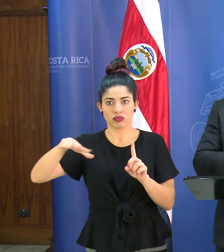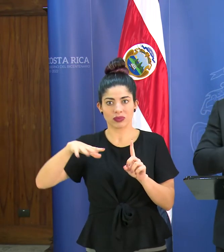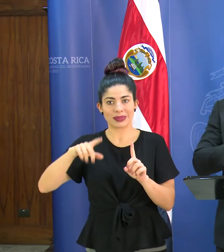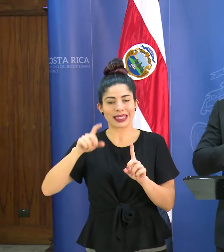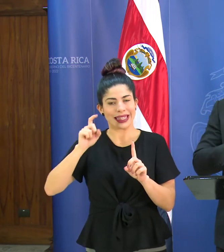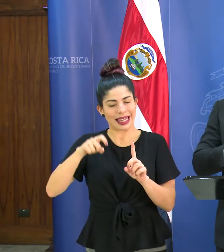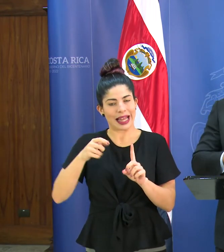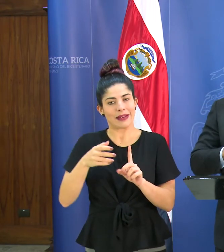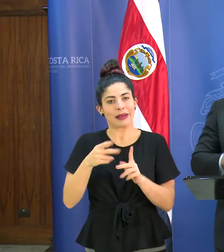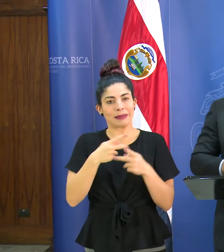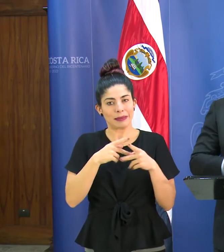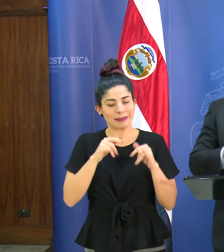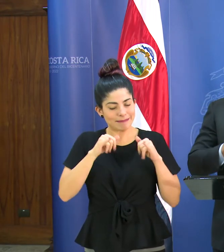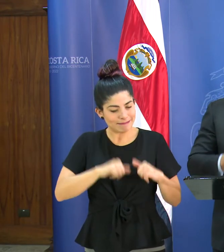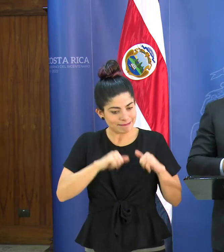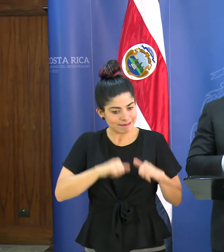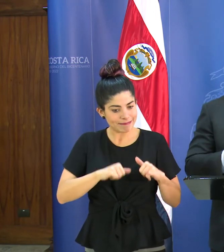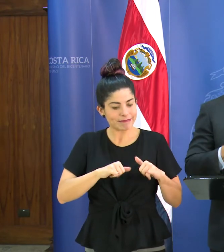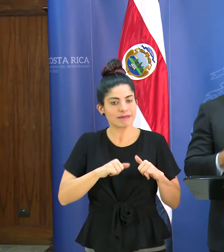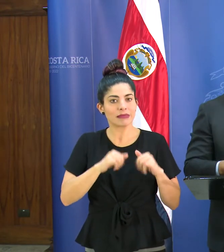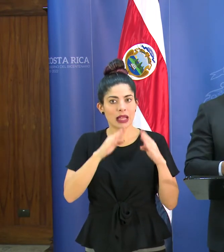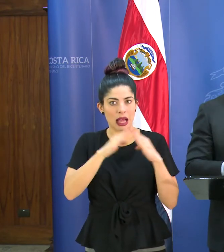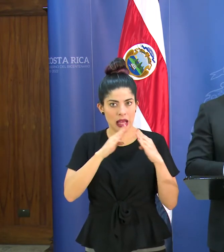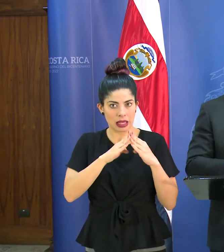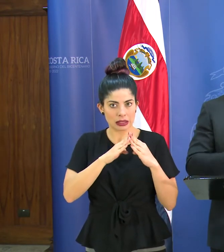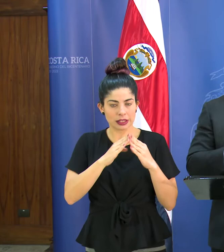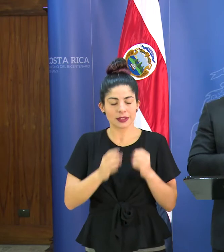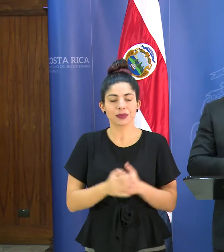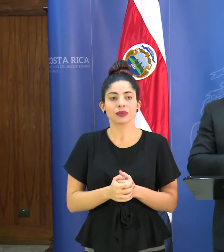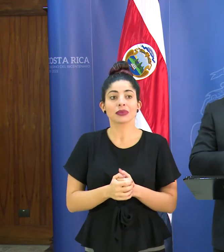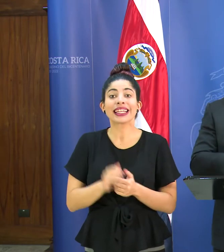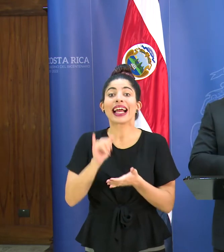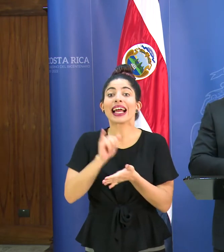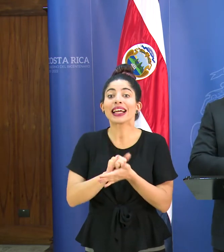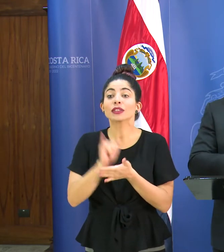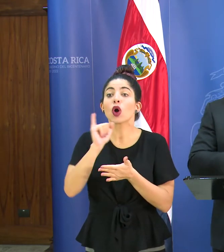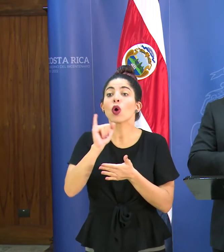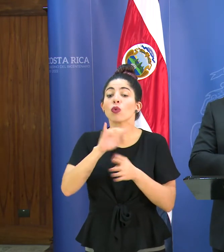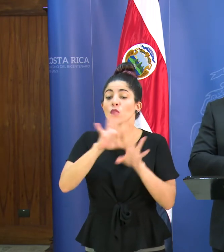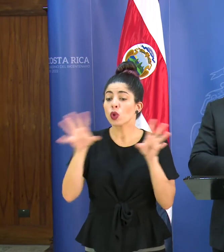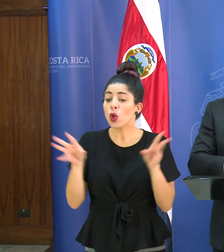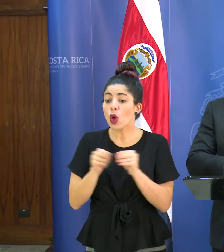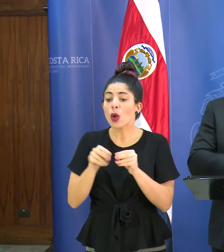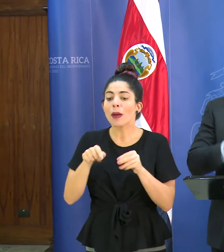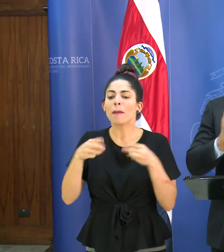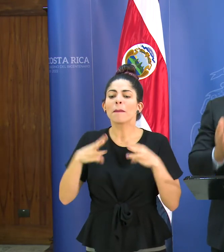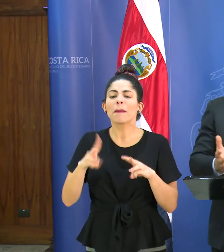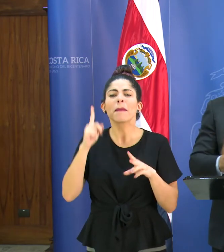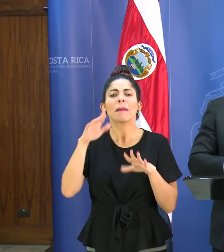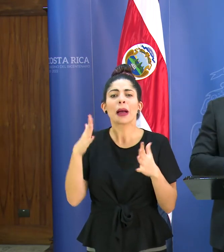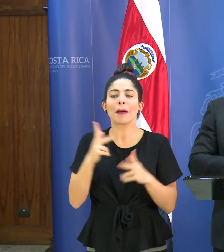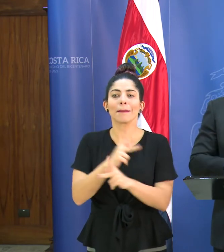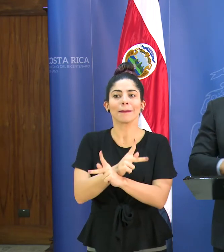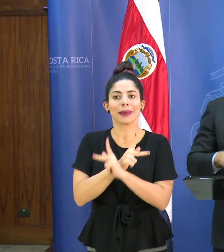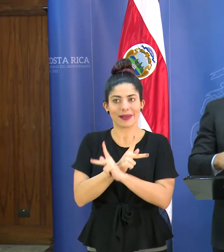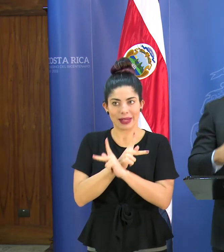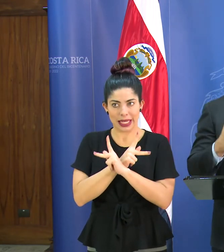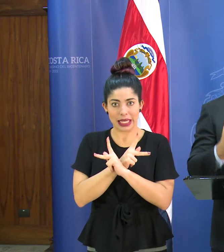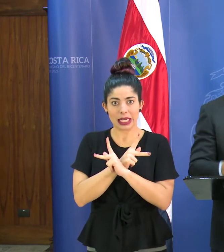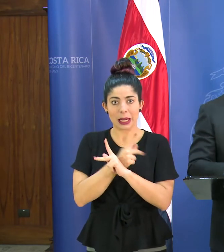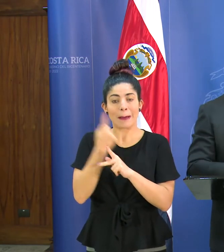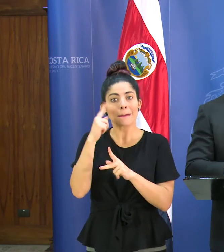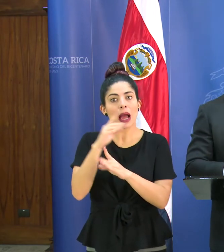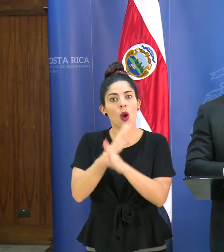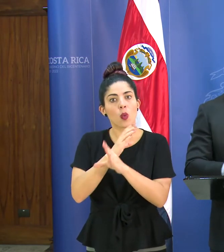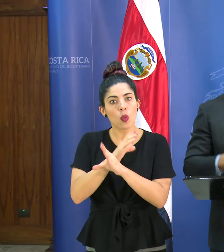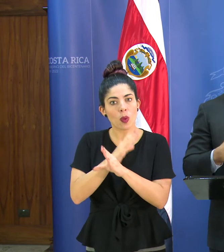medida, permanecer en sus hogares. Esto como medidas, y repito, de prevención. Es para